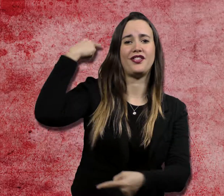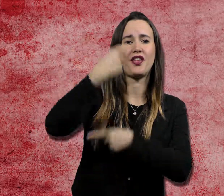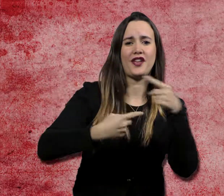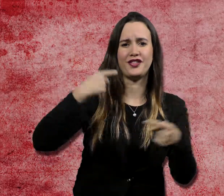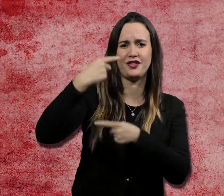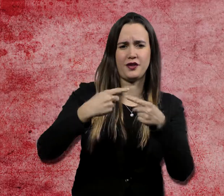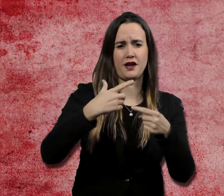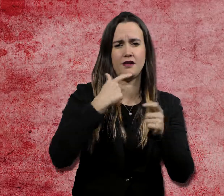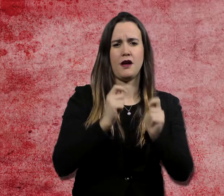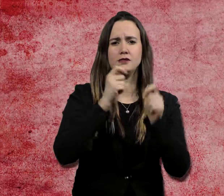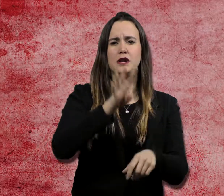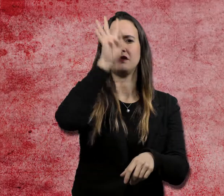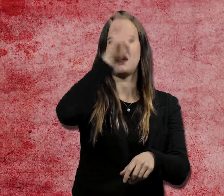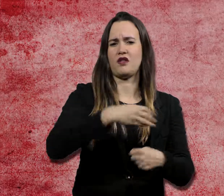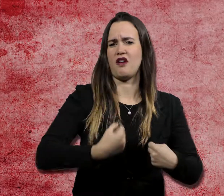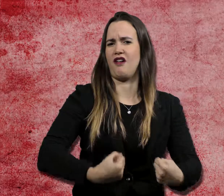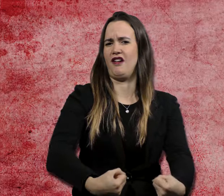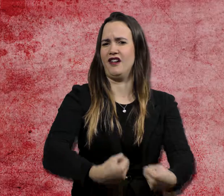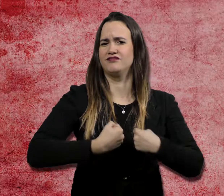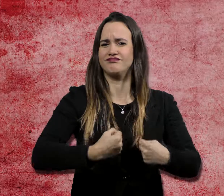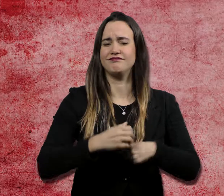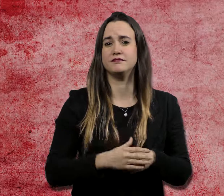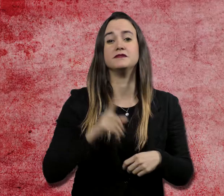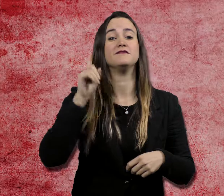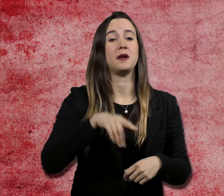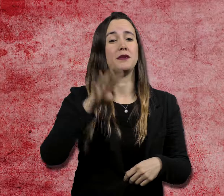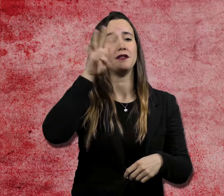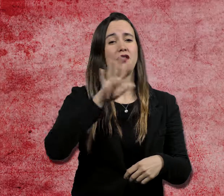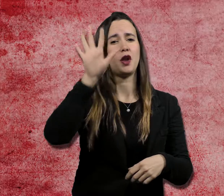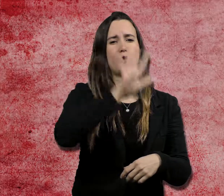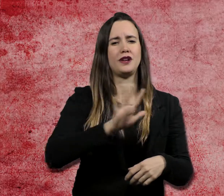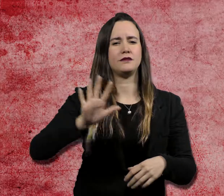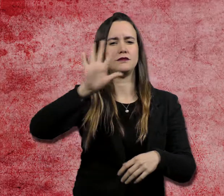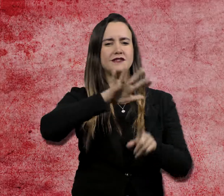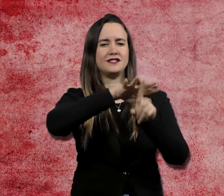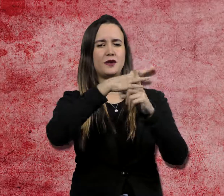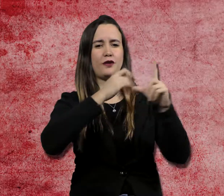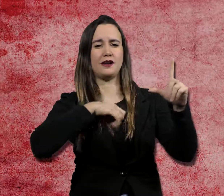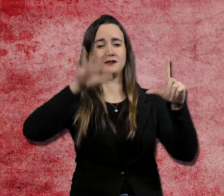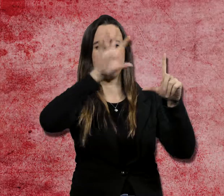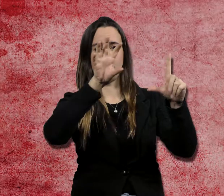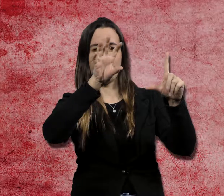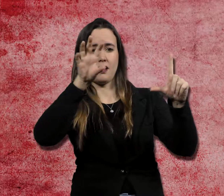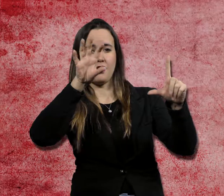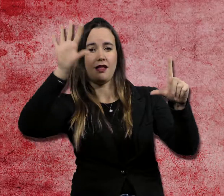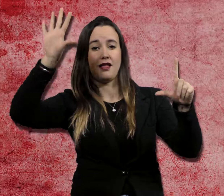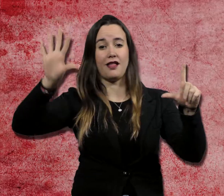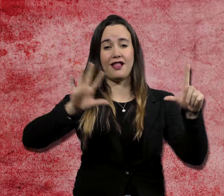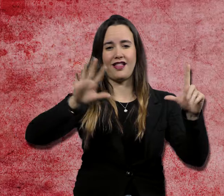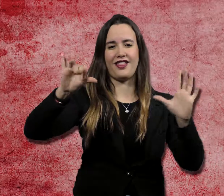geogràfica del país, oberta als països de la Mediterrània i d'Europa, i també gràcies a l'atracció i l'esperit capdavanter que